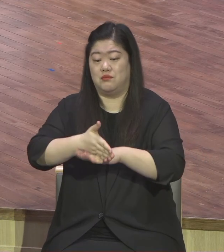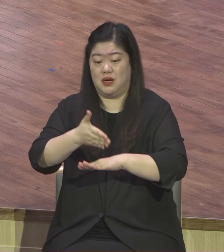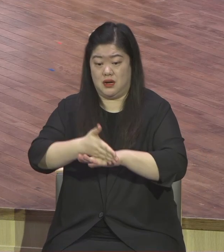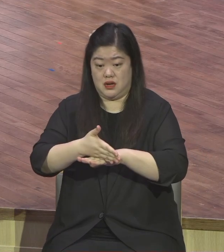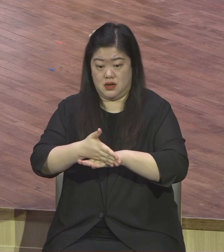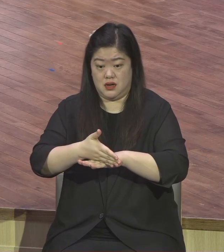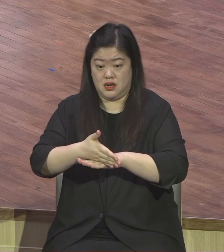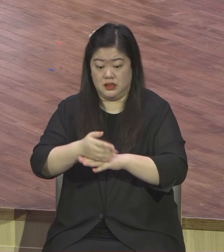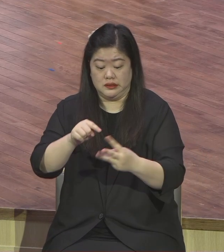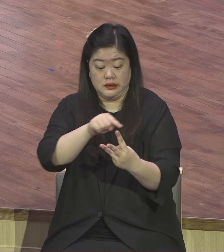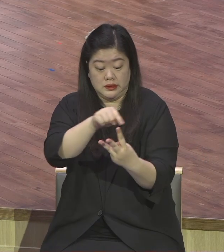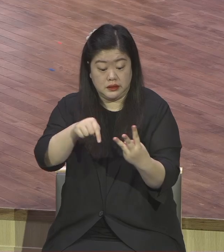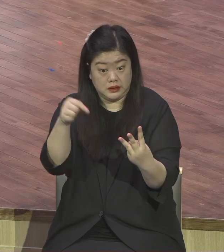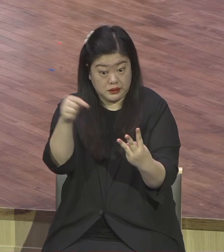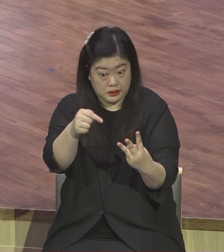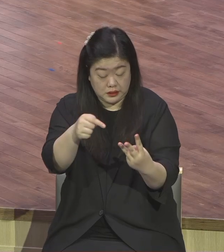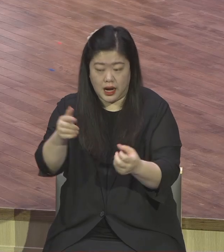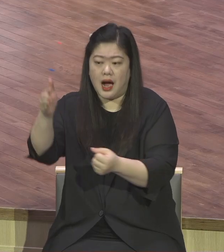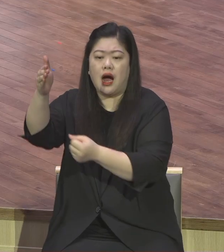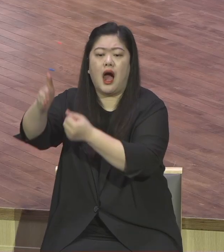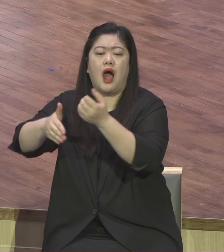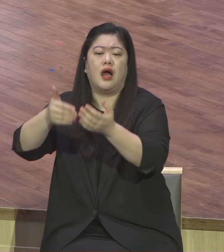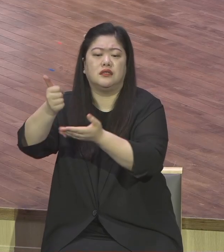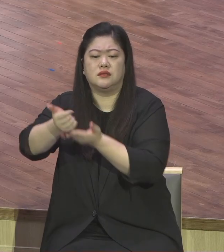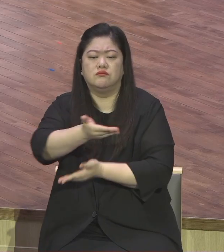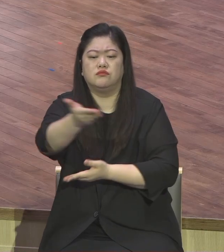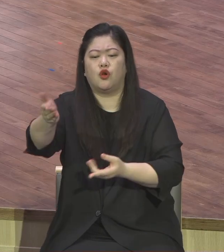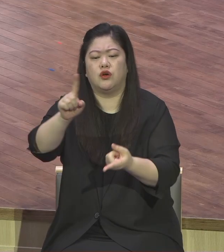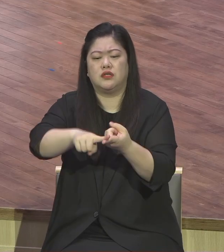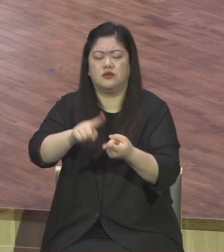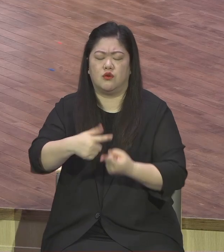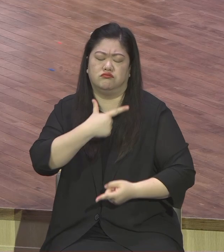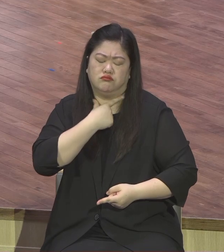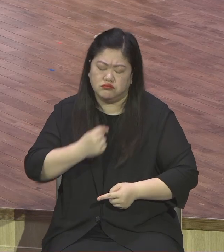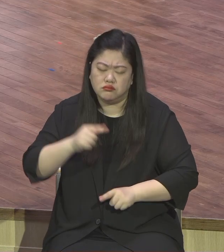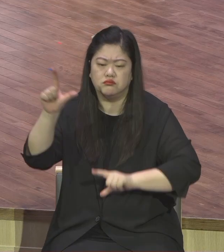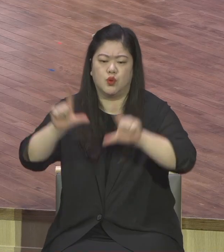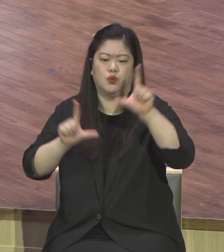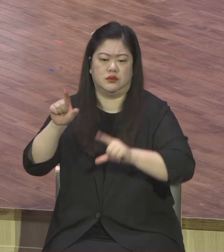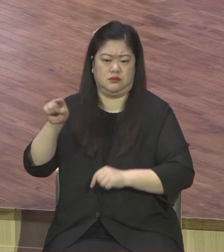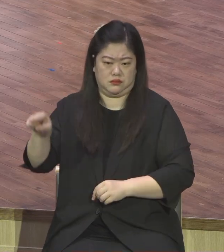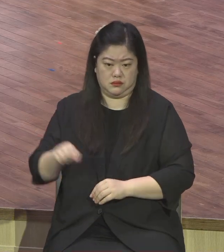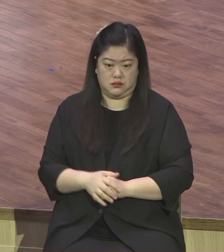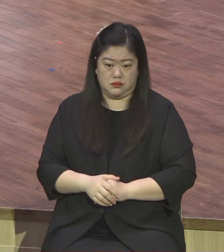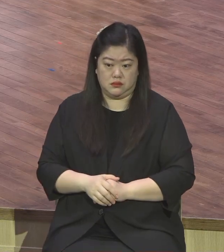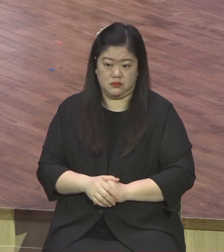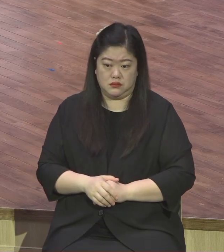너희를 향하신 하나님의 뜻이니라. 하나님의 뜻이에요. 항상 기뻐하라.